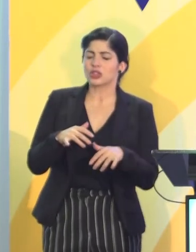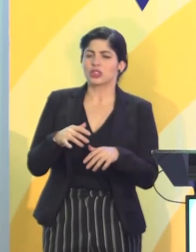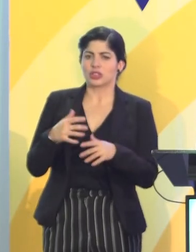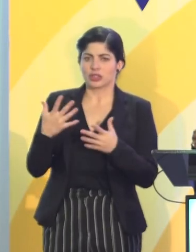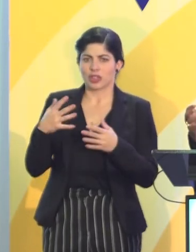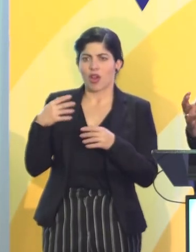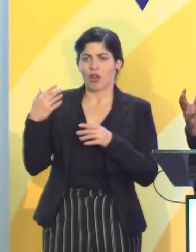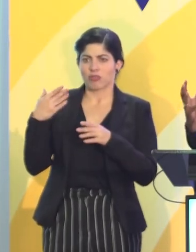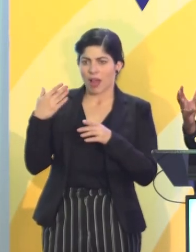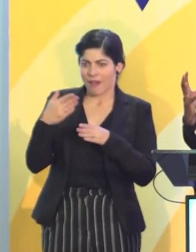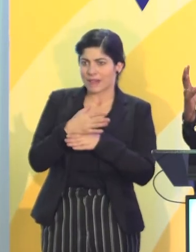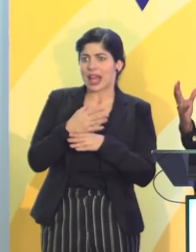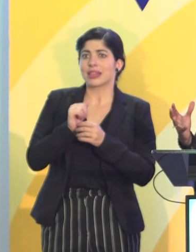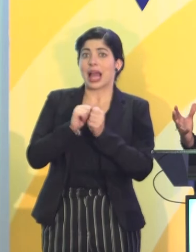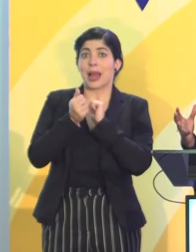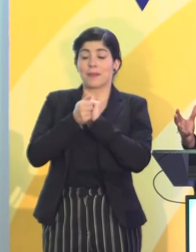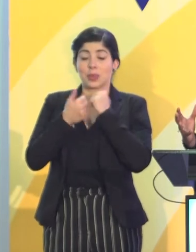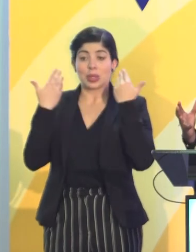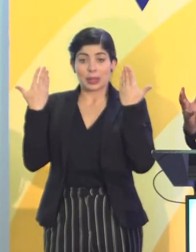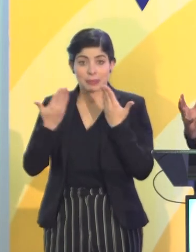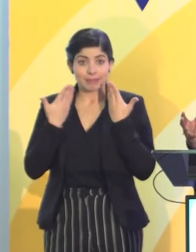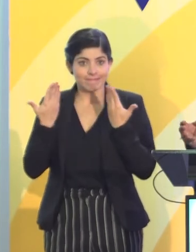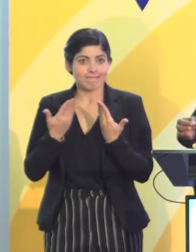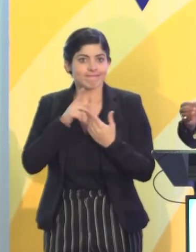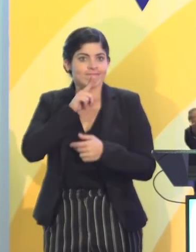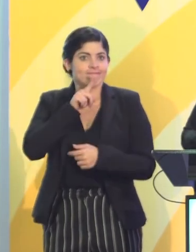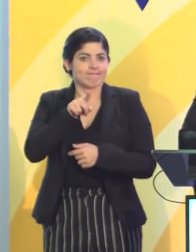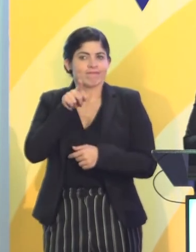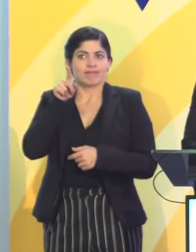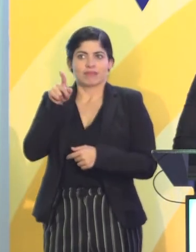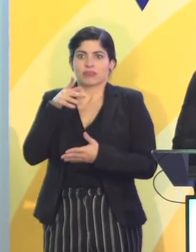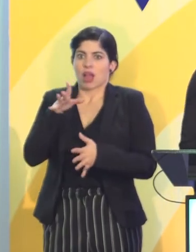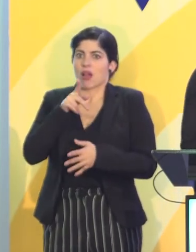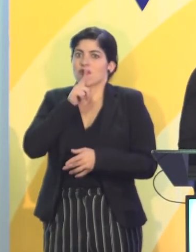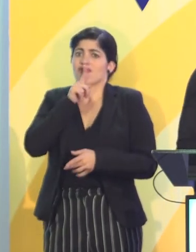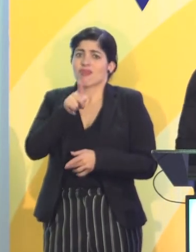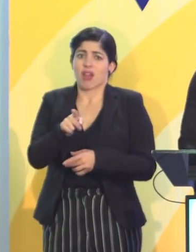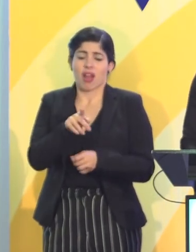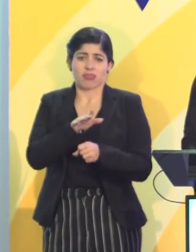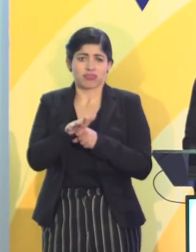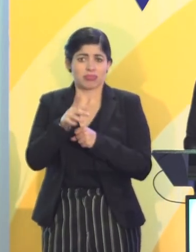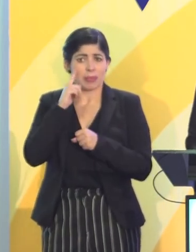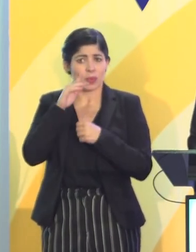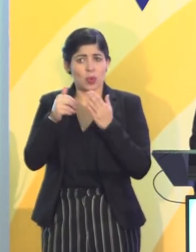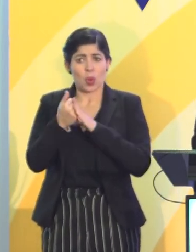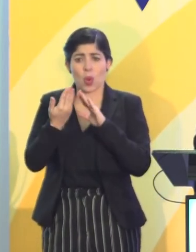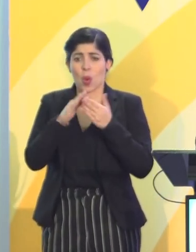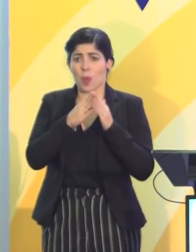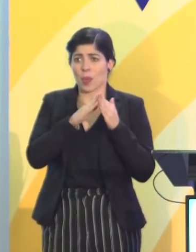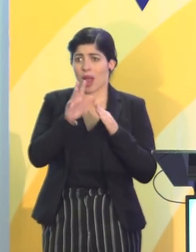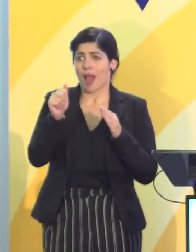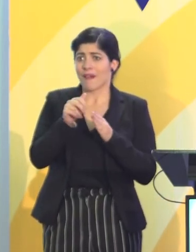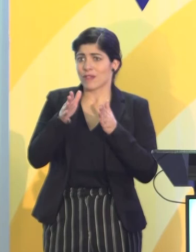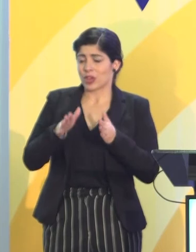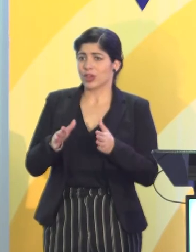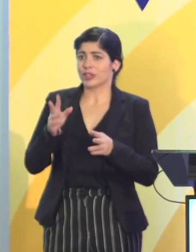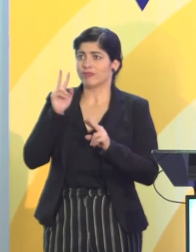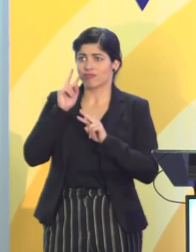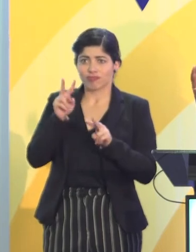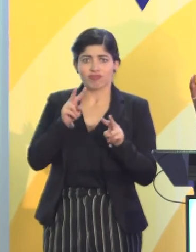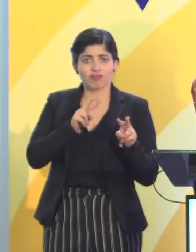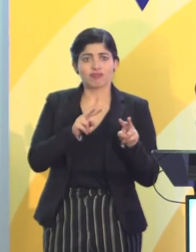cruzan, el tema del cambio climático, que es una realidad absoluta para las comunidades afrodescendientes,